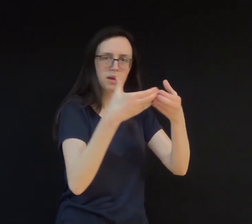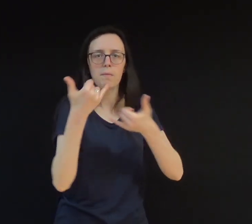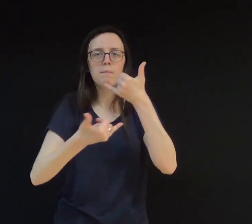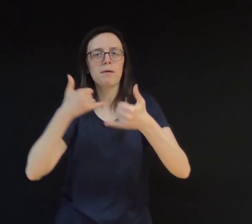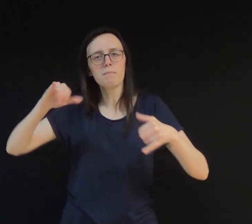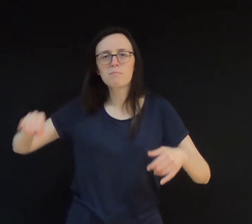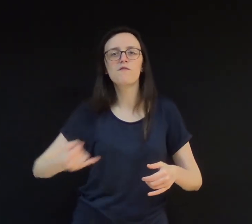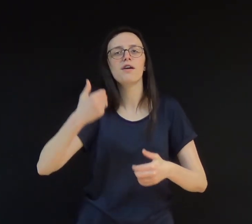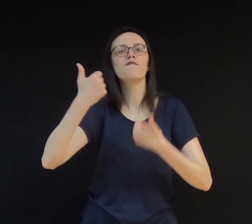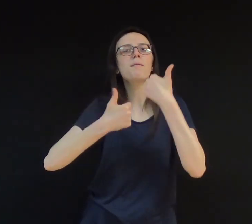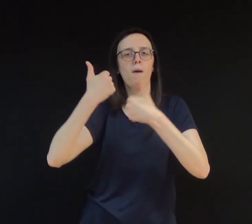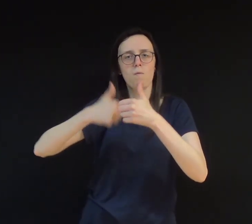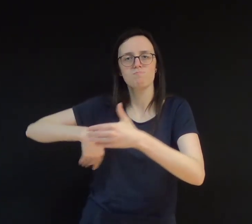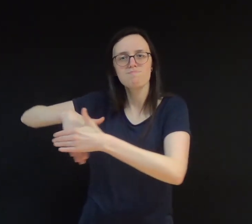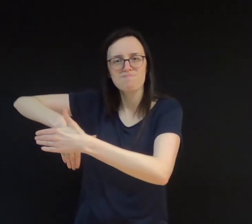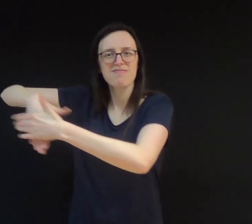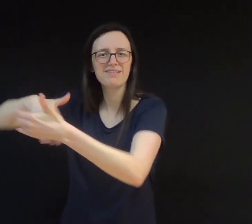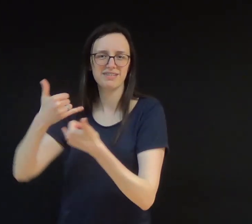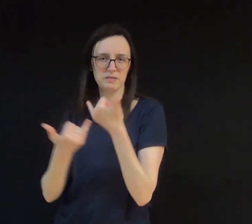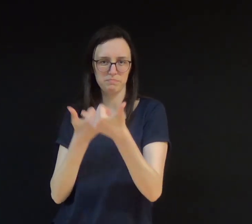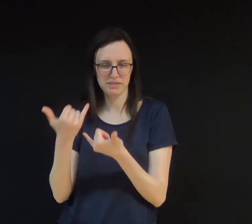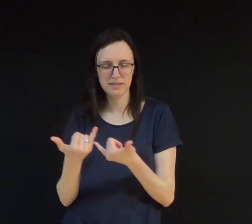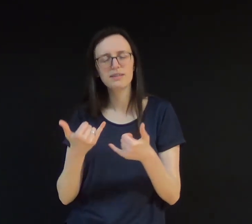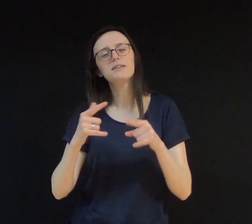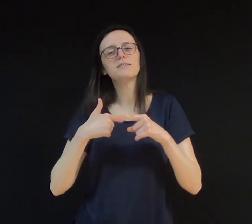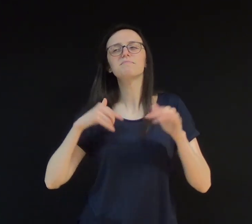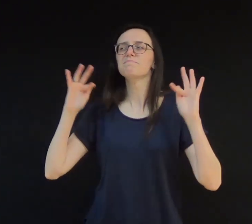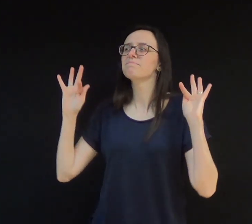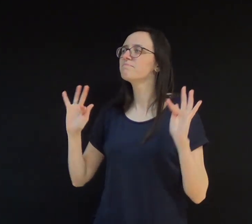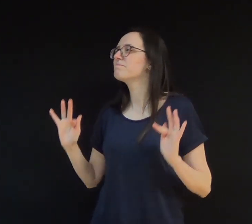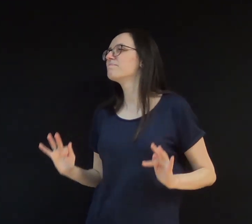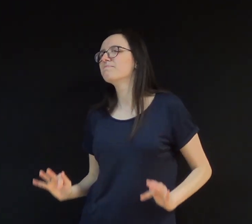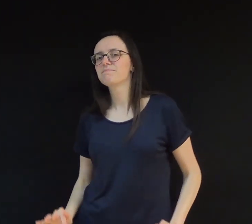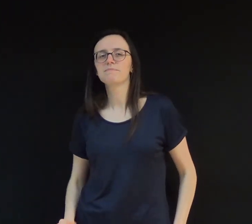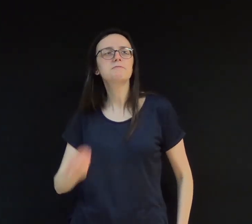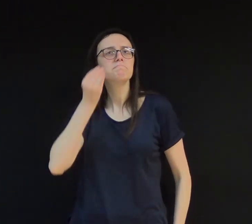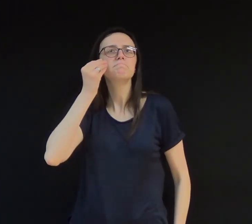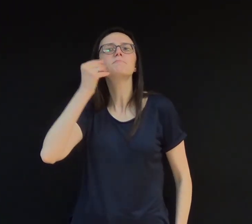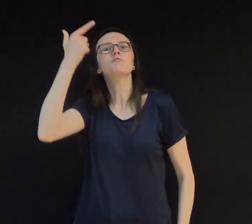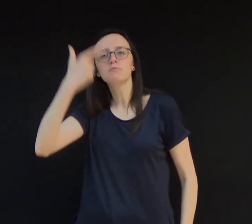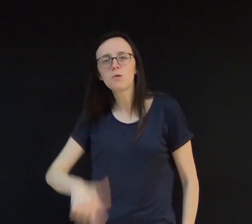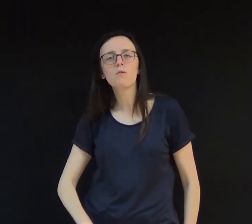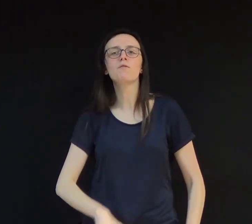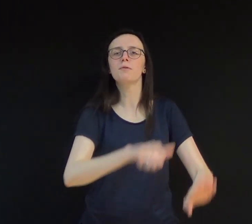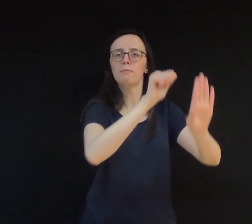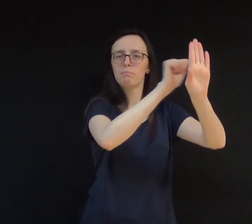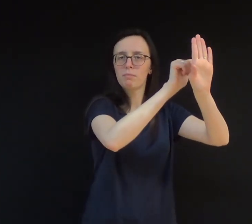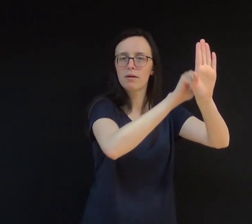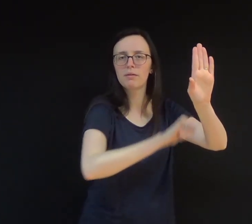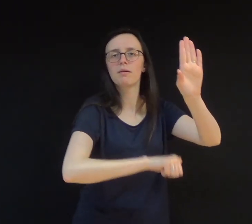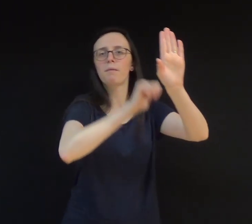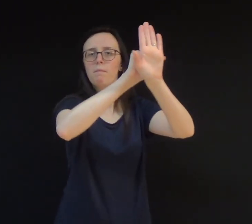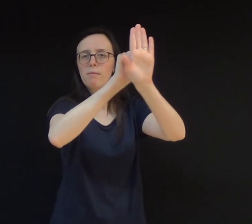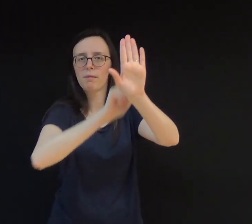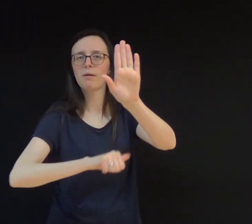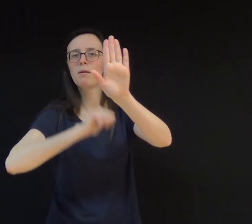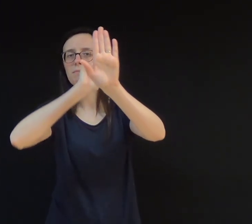Ele estava radiante e determinado a continuar sua procura por alimento. Seu estômago ainda estava vazio, mas o coração